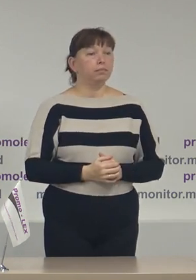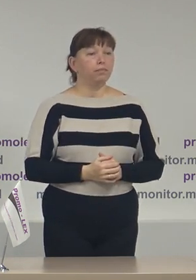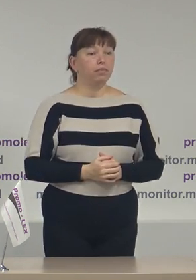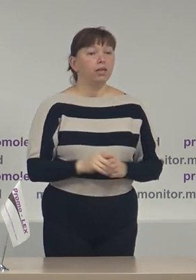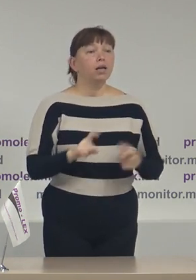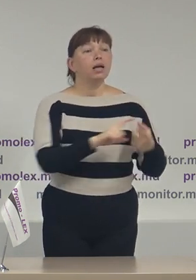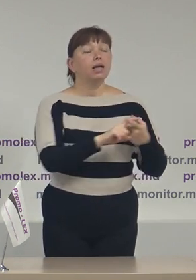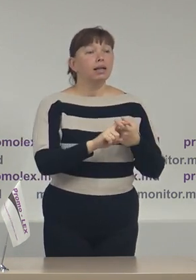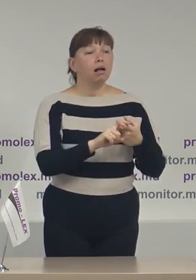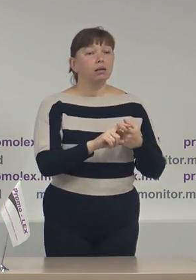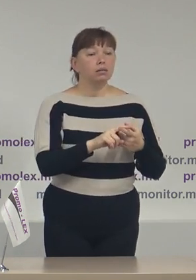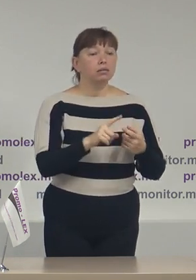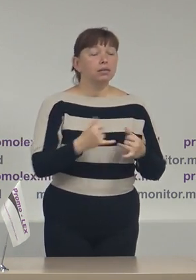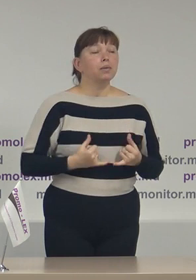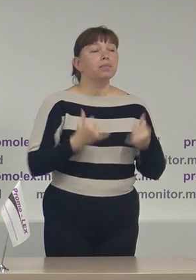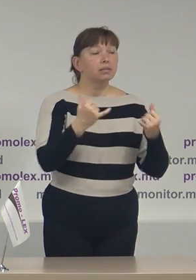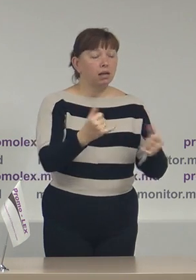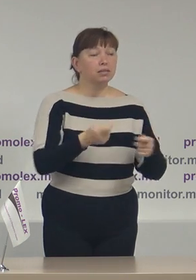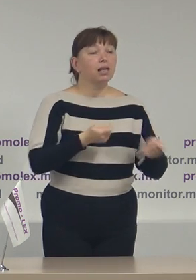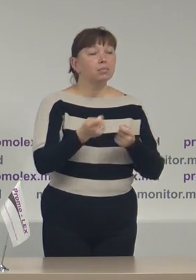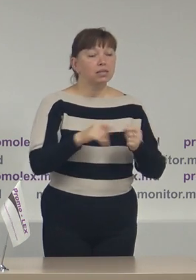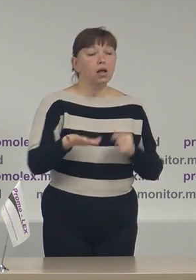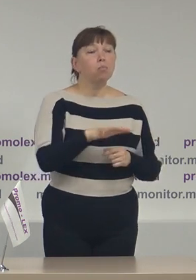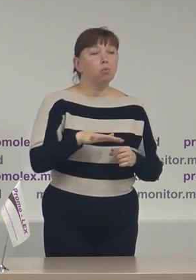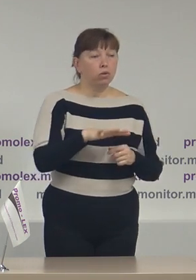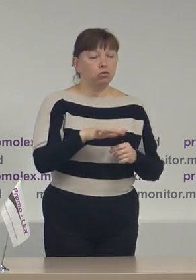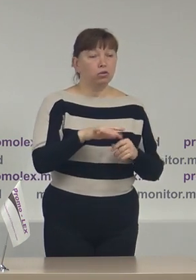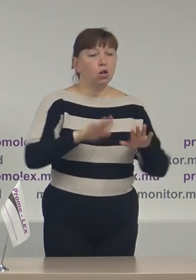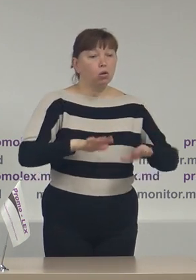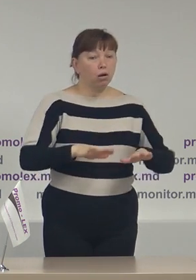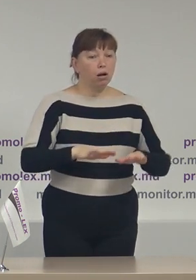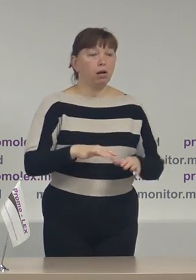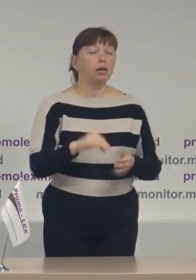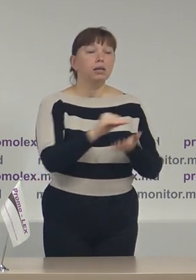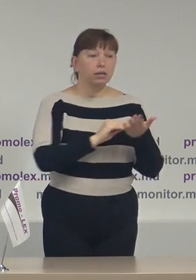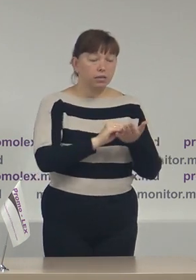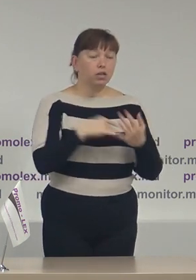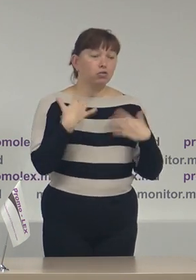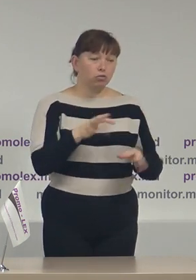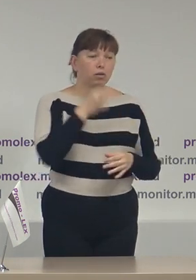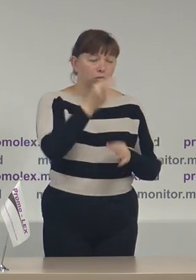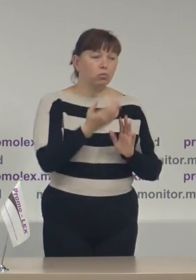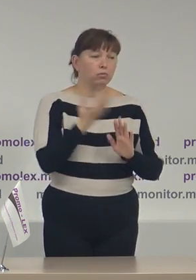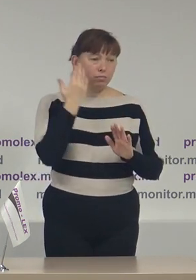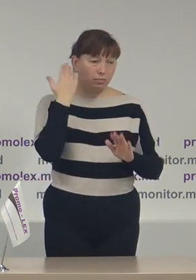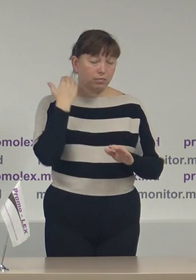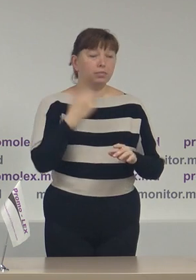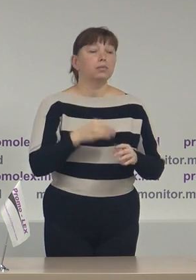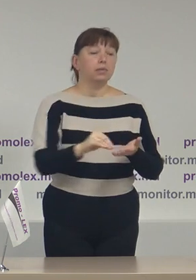Legat de prestația administrației publice locale o să reiteriez ce am menționat și mai sus